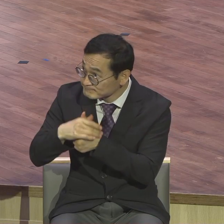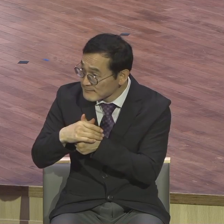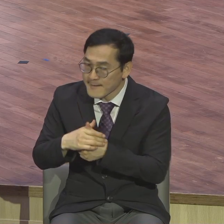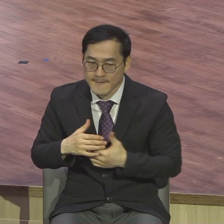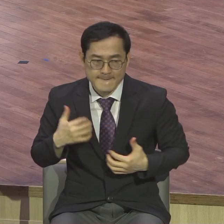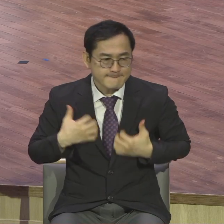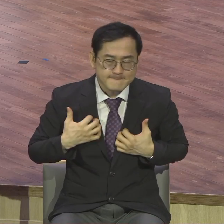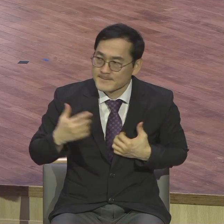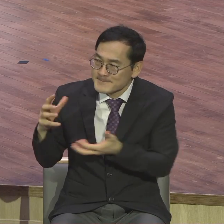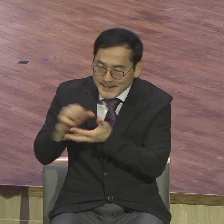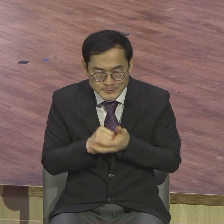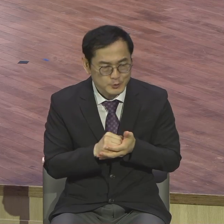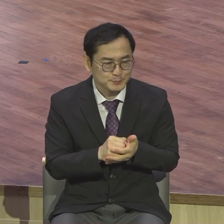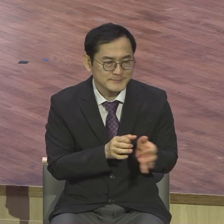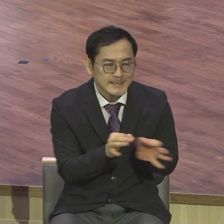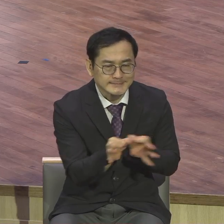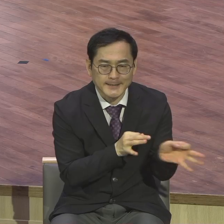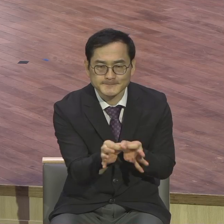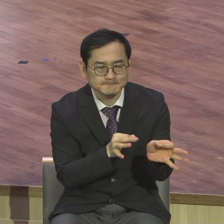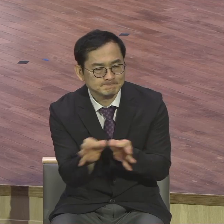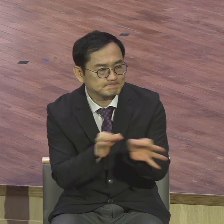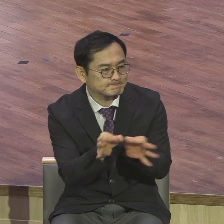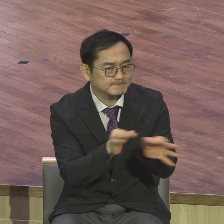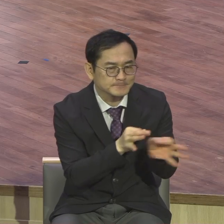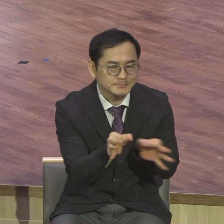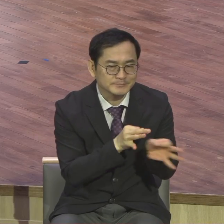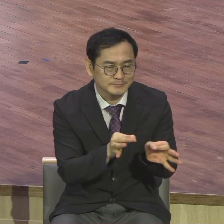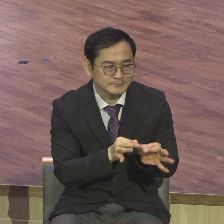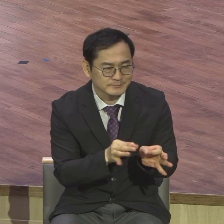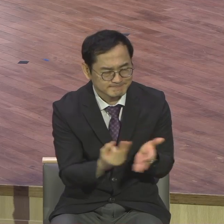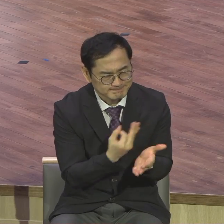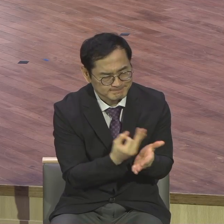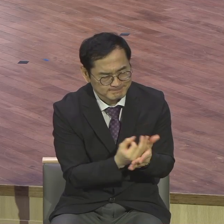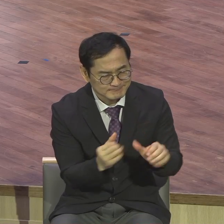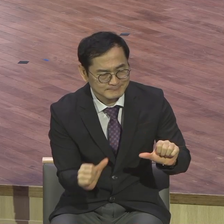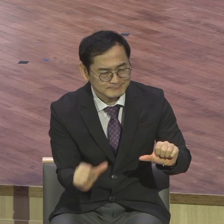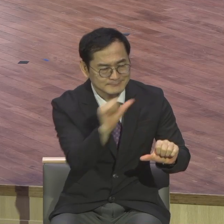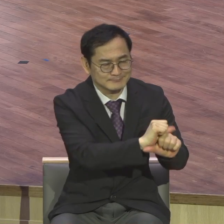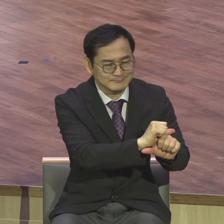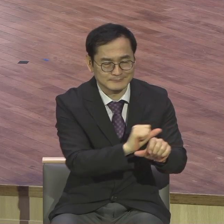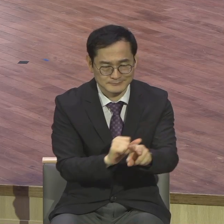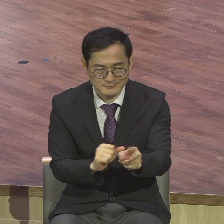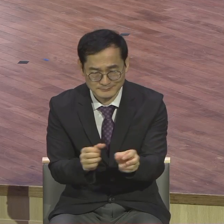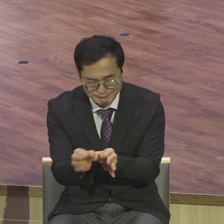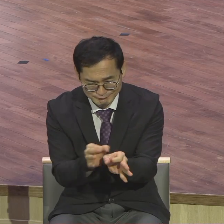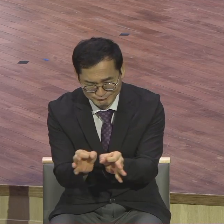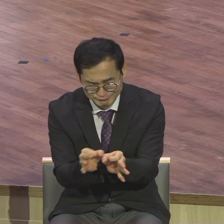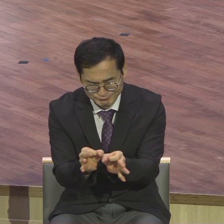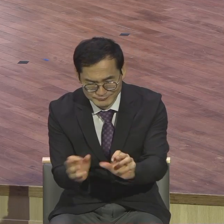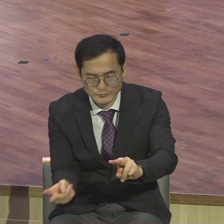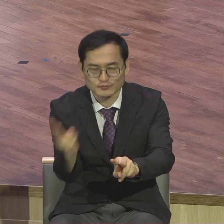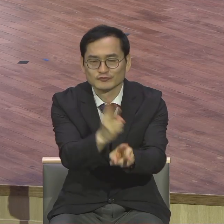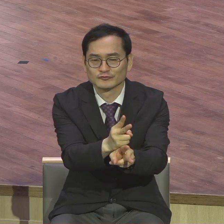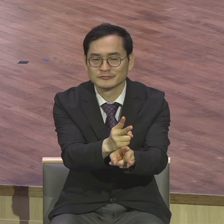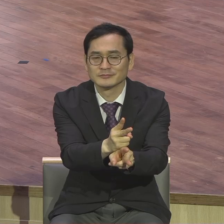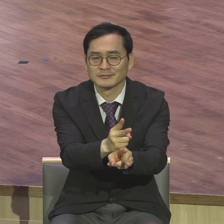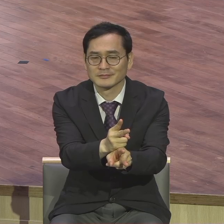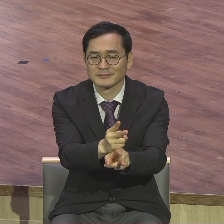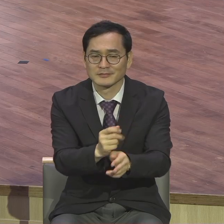장사하여 다섯 달란트 두 달란트를 각각 남겼다 중요한 것이